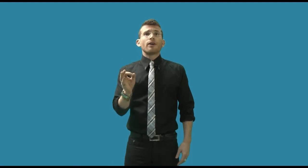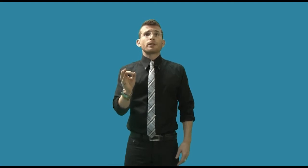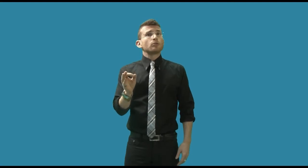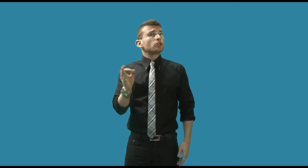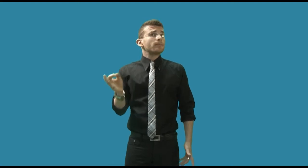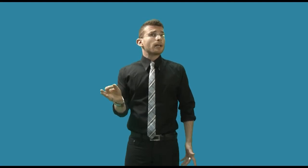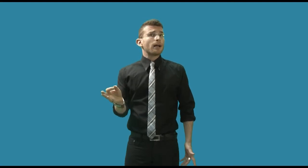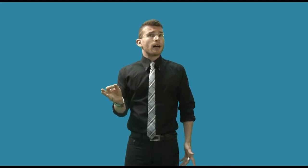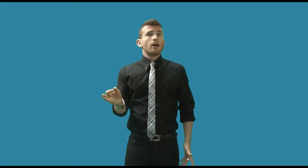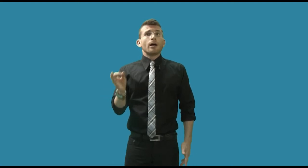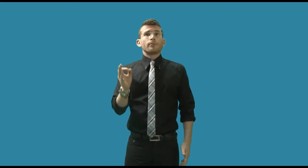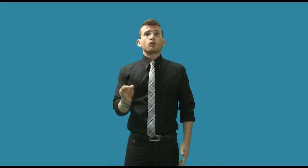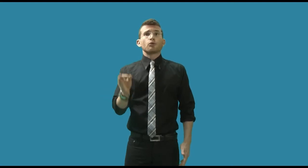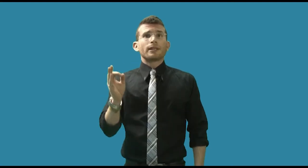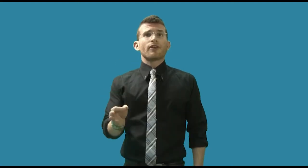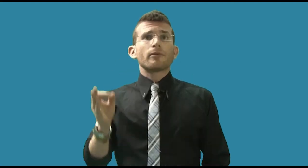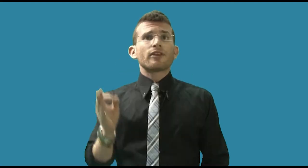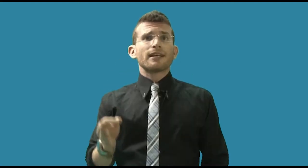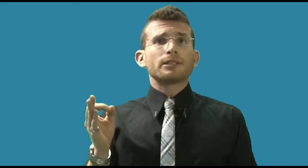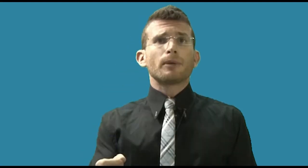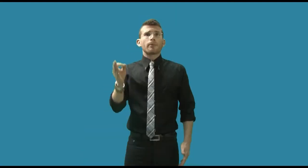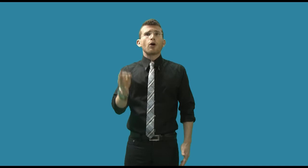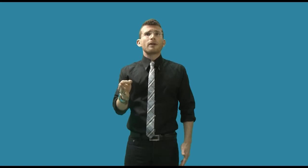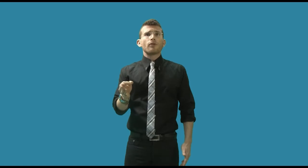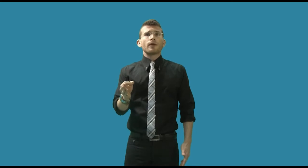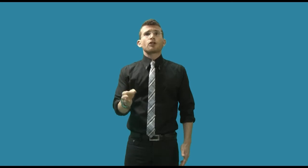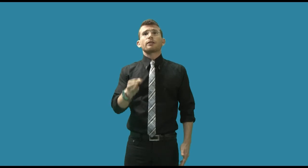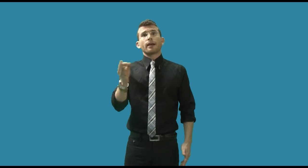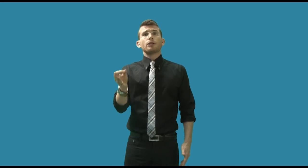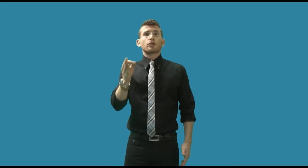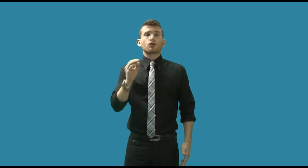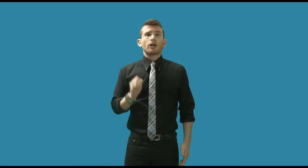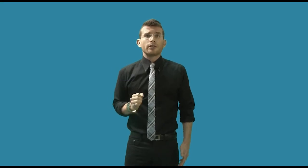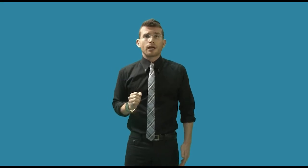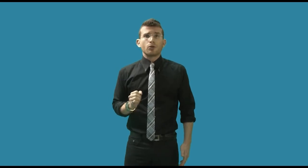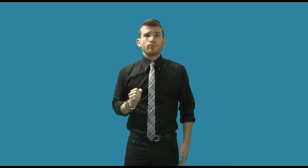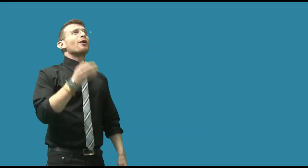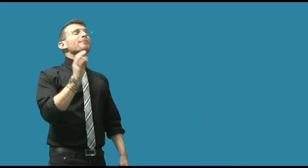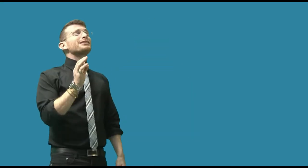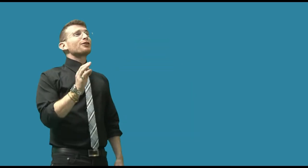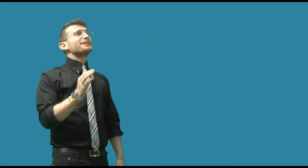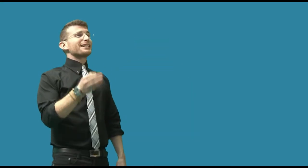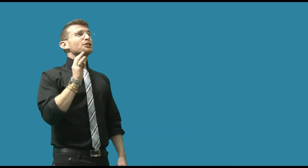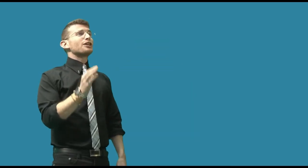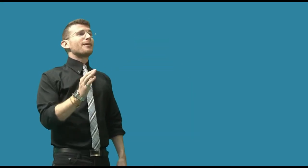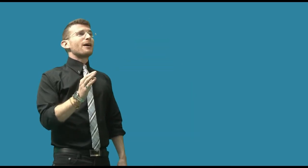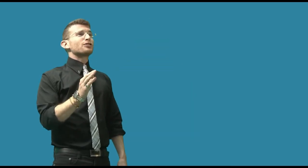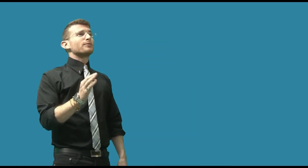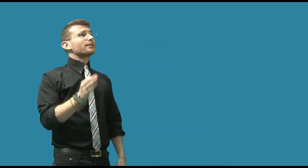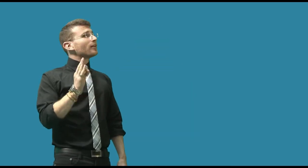והפרסום לא סתם נקרא כך, אלא משום שהוא מדברר, מפרסם, מסביר, בכל פלטפורמה האפשרית קיימת הוא כזו שהעתידה לקום. העולם התקשורת בישראל של שנת 2012 כבר